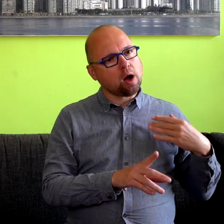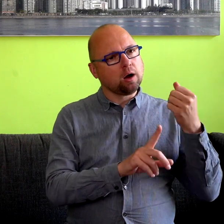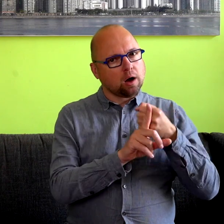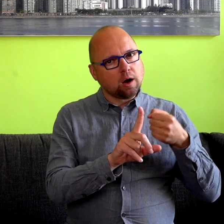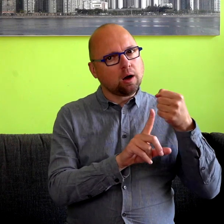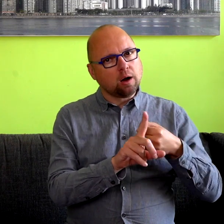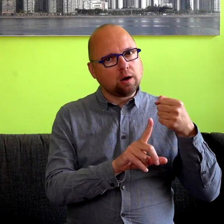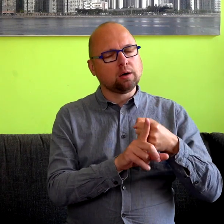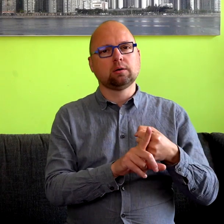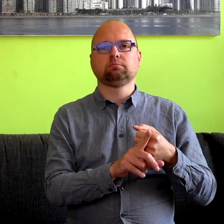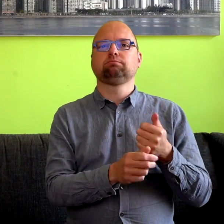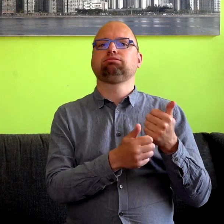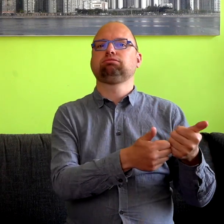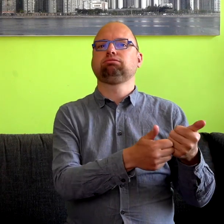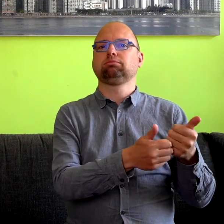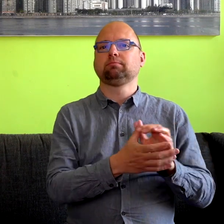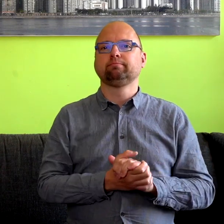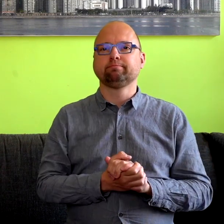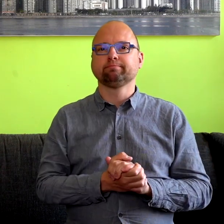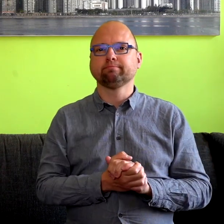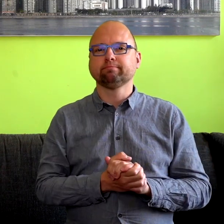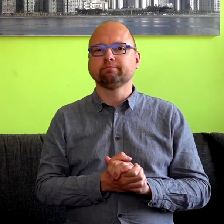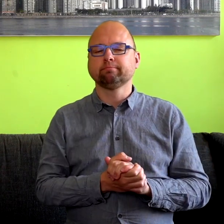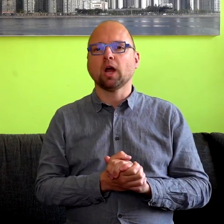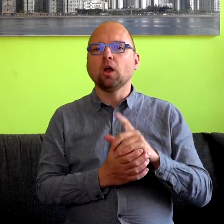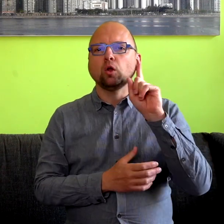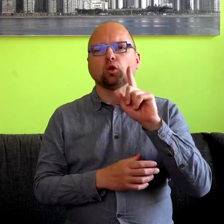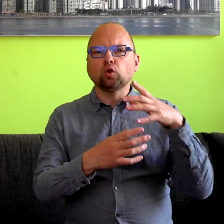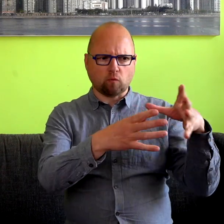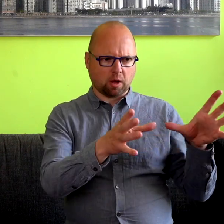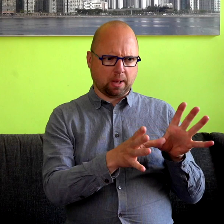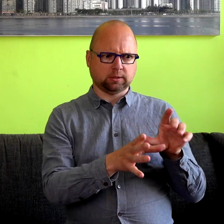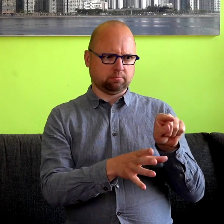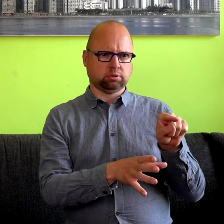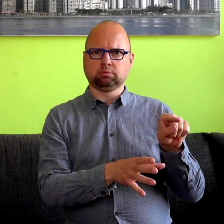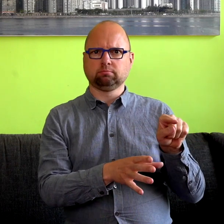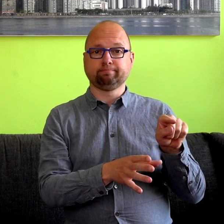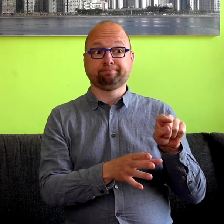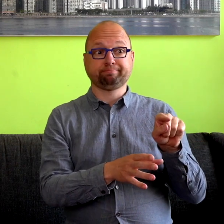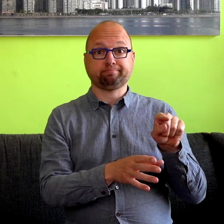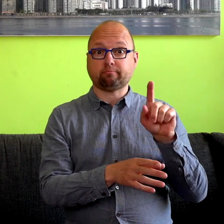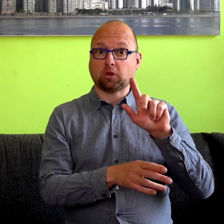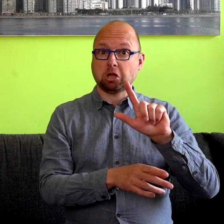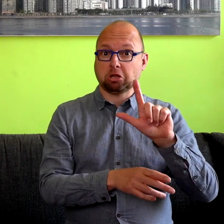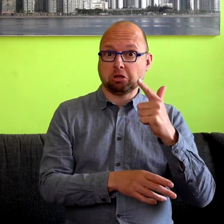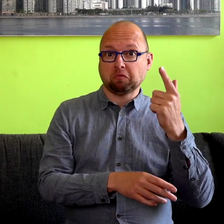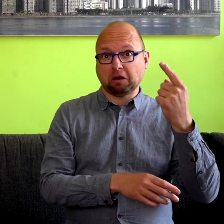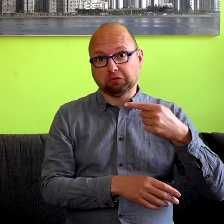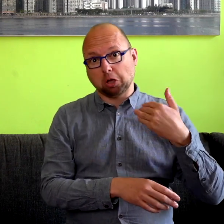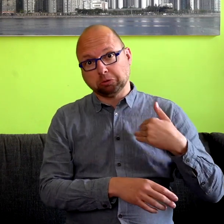De dove gemeenschap in Nederland dat zijn om te beginnen zo'n naar schatting 12.000 mensen die van jongs af aan met